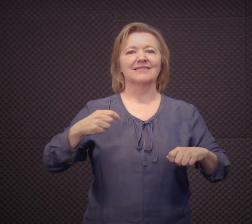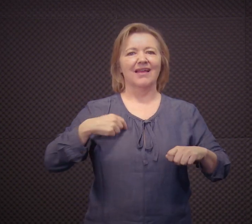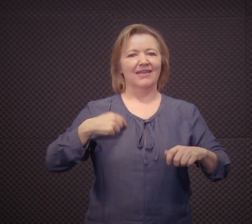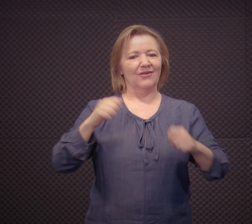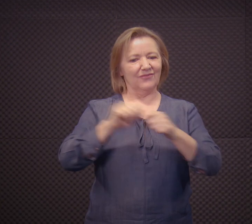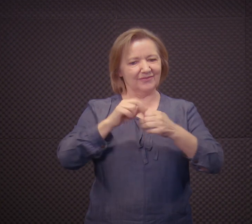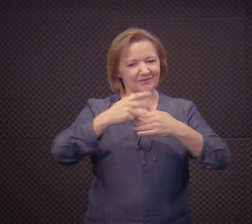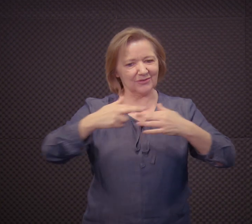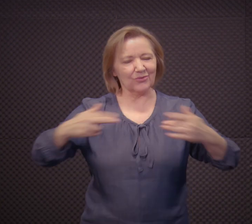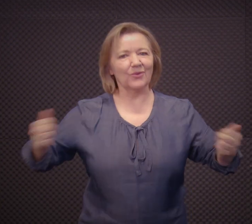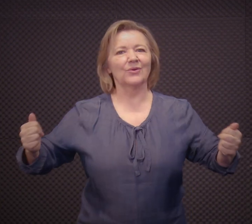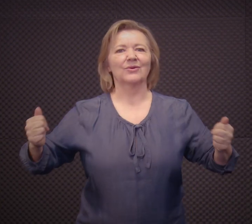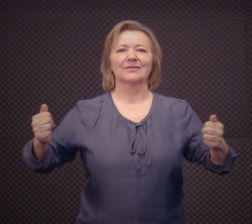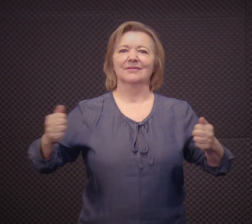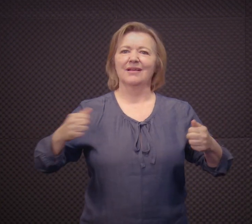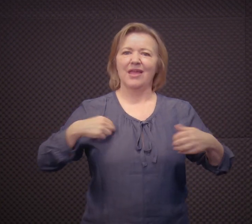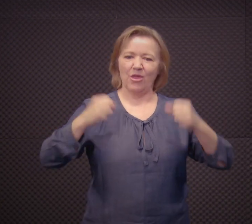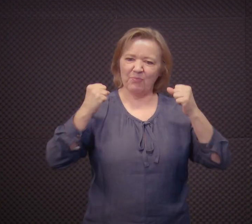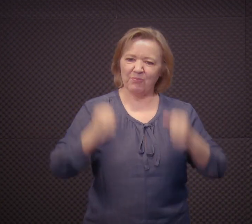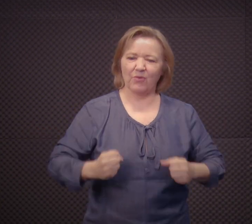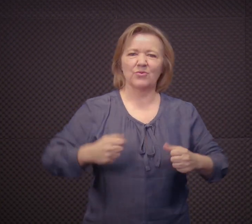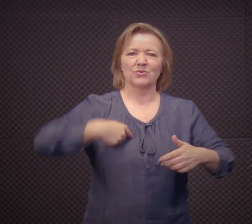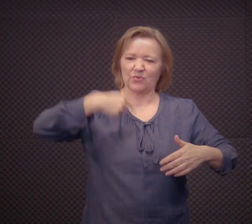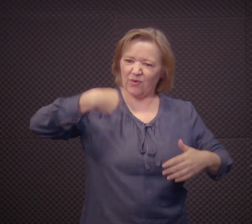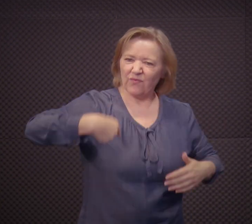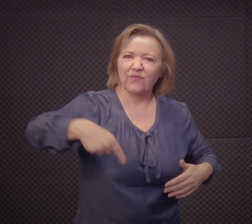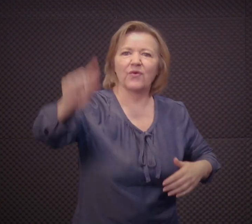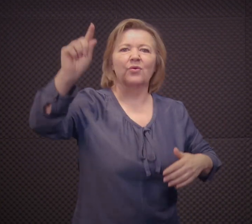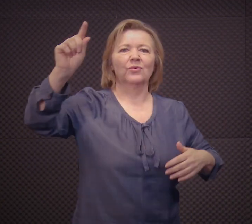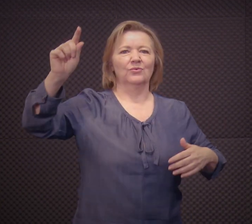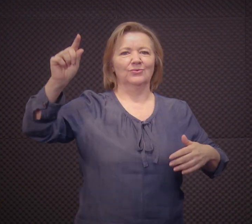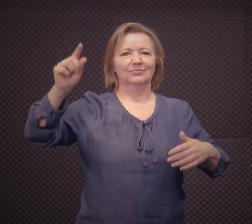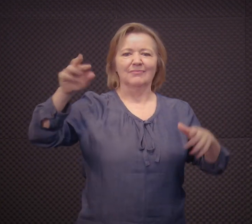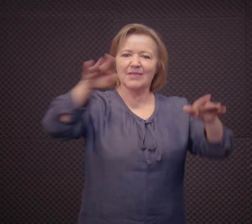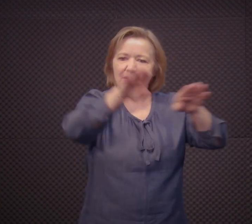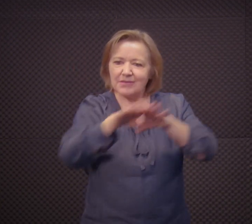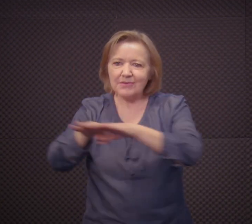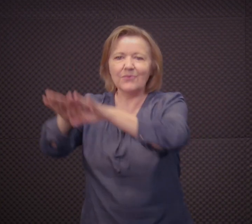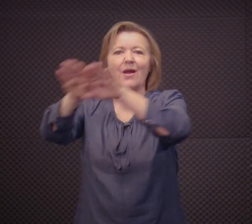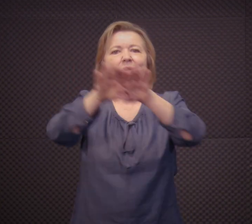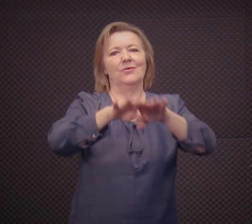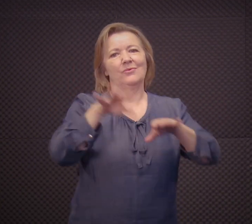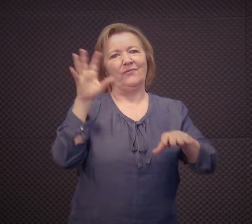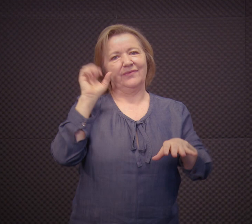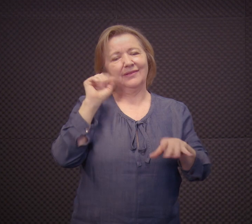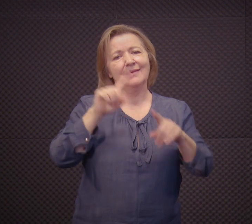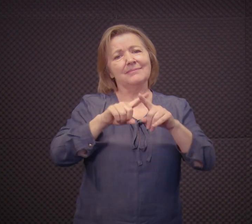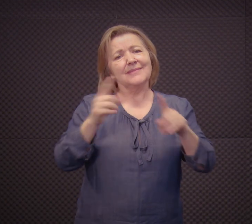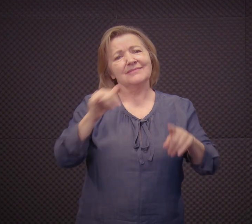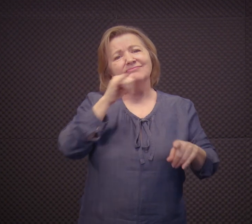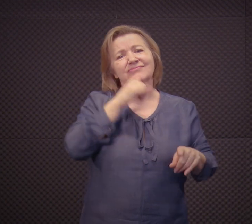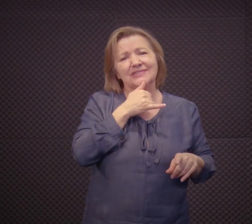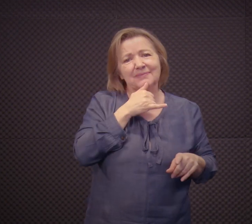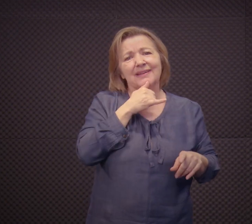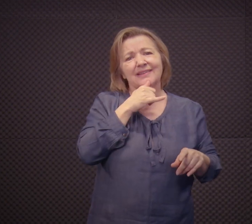enquanto sujeito surdo, eu tenho capacidade, eu posso fazer, né? Eu tenho